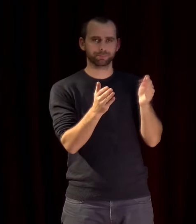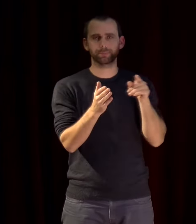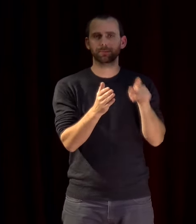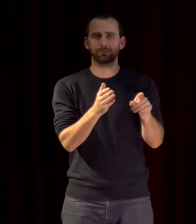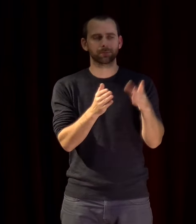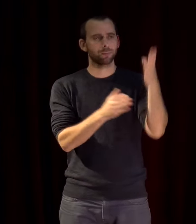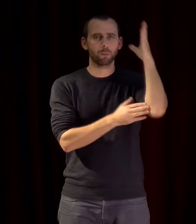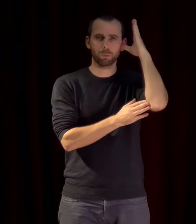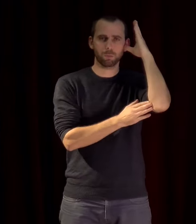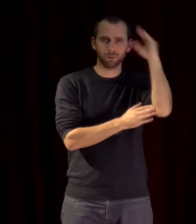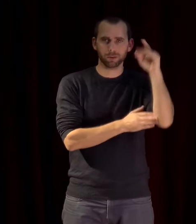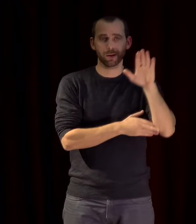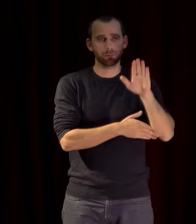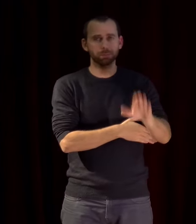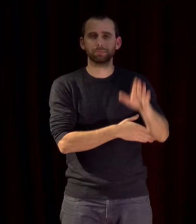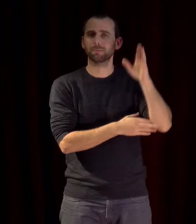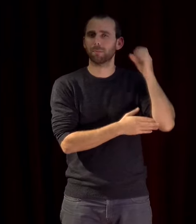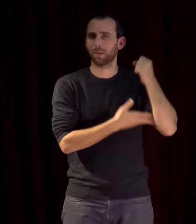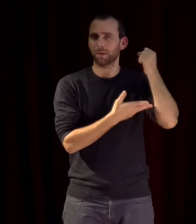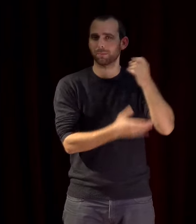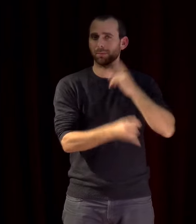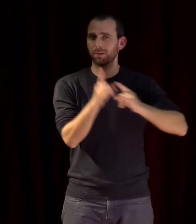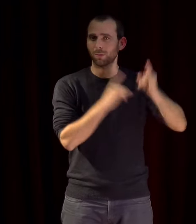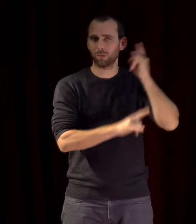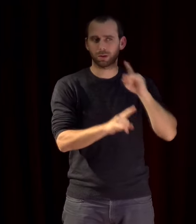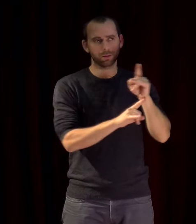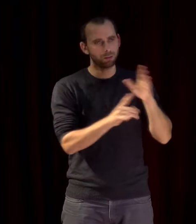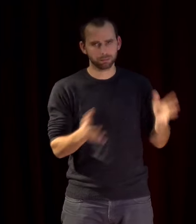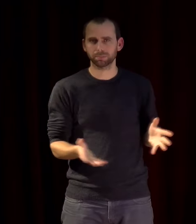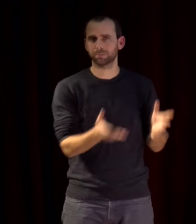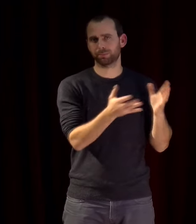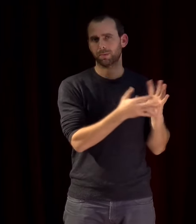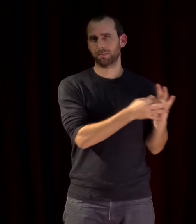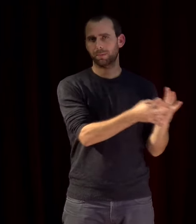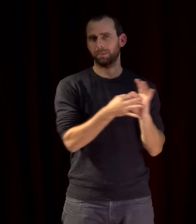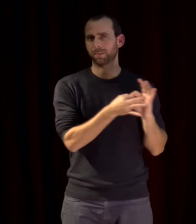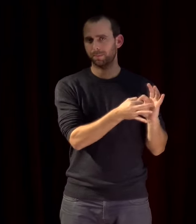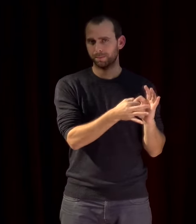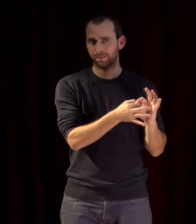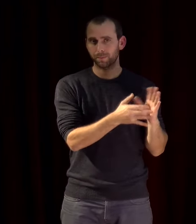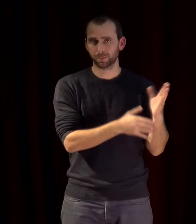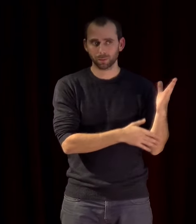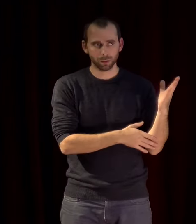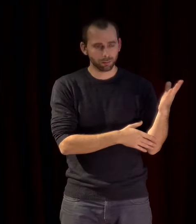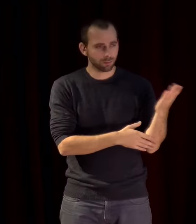professionnels du patrimoine historique avec un rôle majeur dédié au